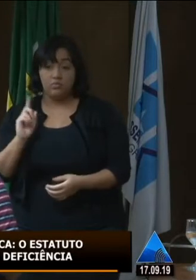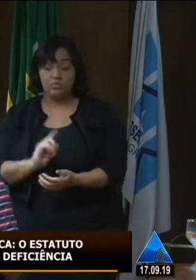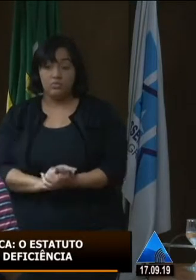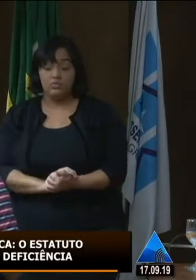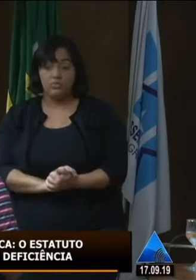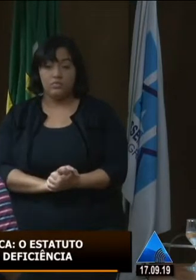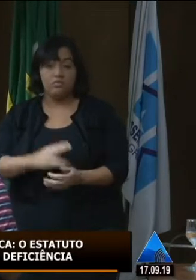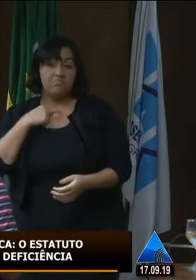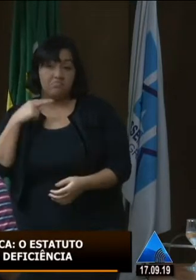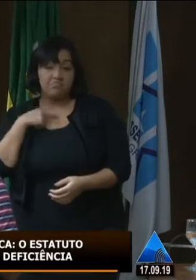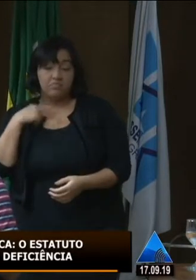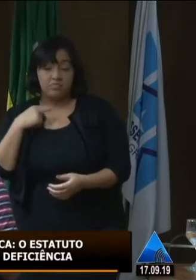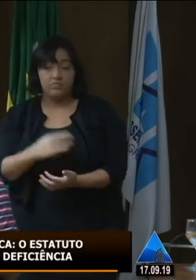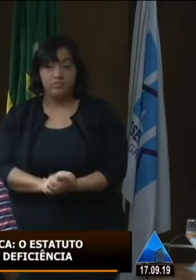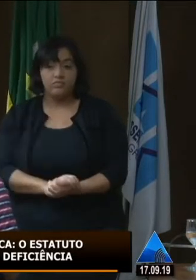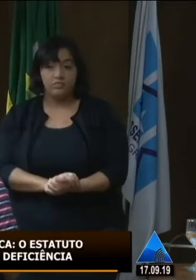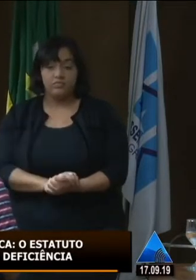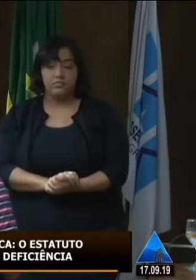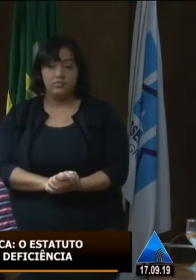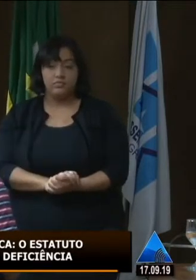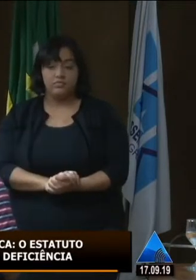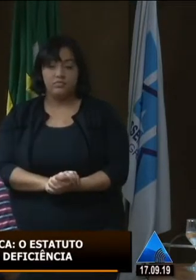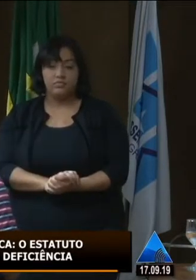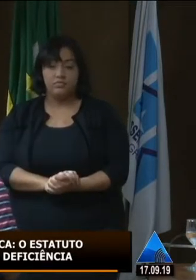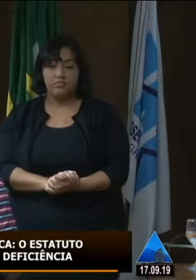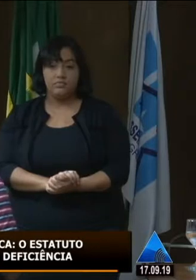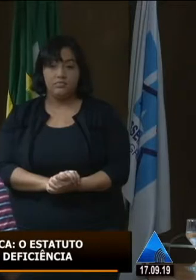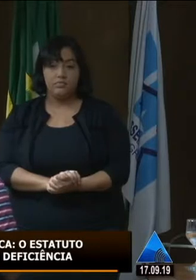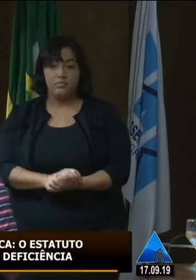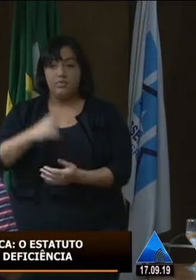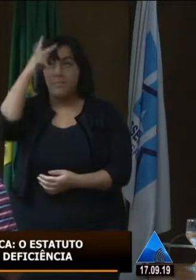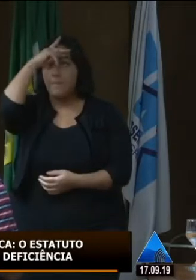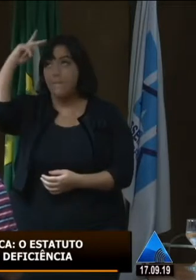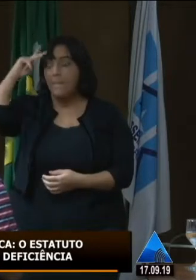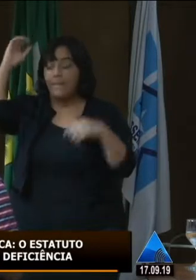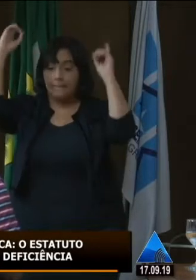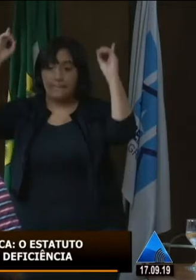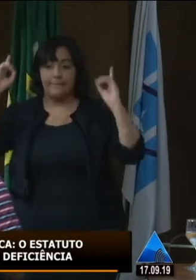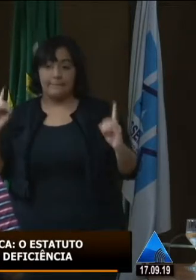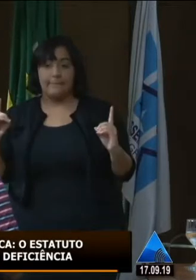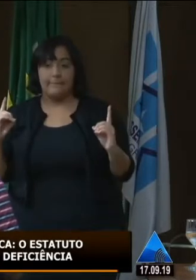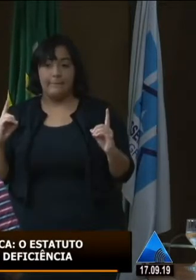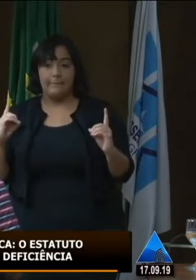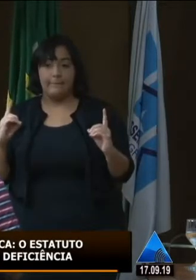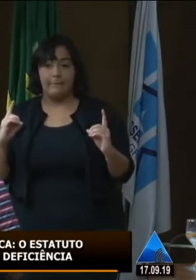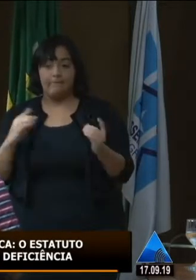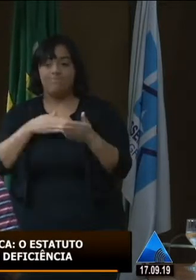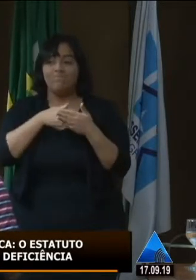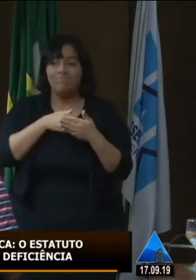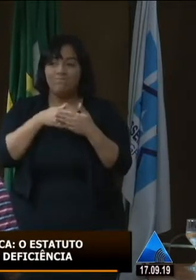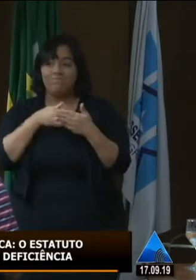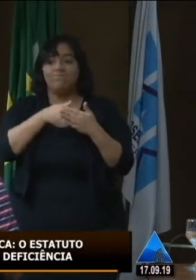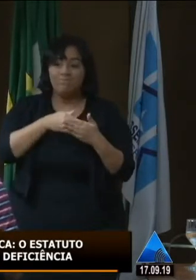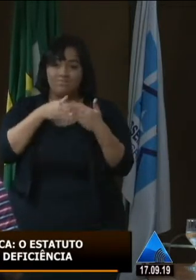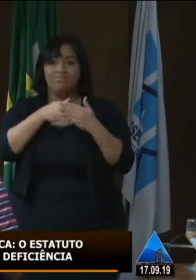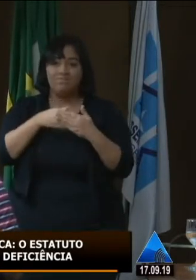permitir, deputado, que as pessoas com deficiência fiquem em seus guetos, fiquem em